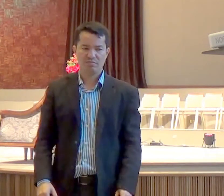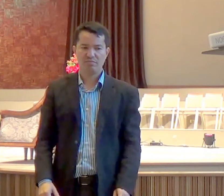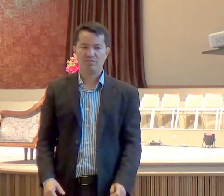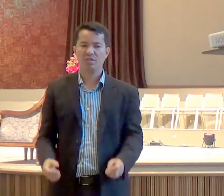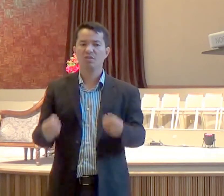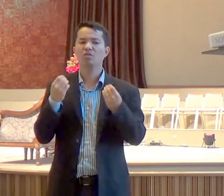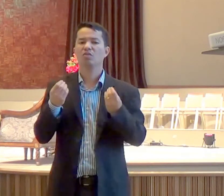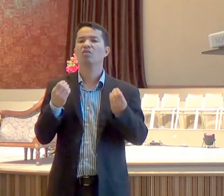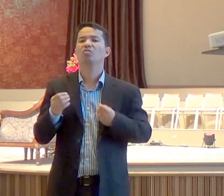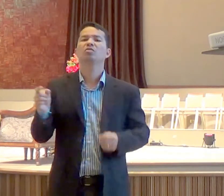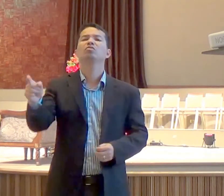que tipo,